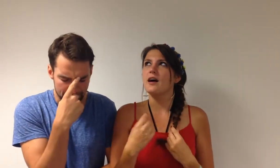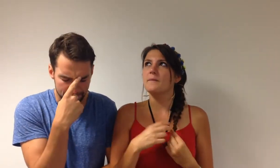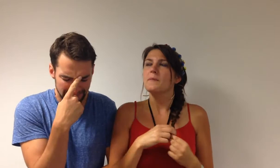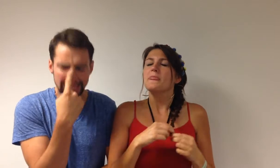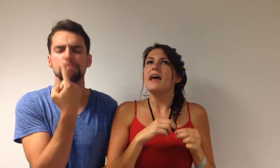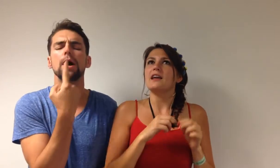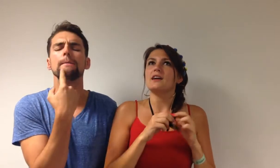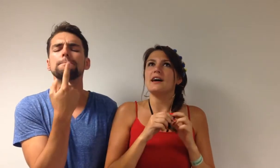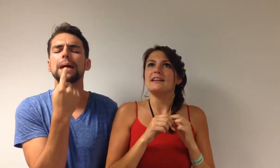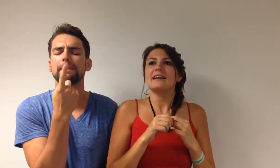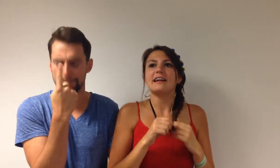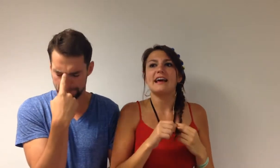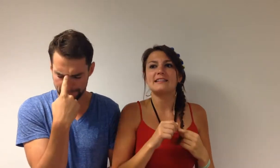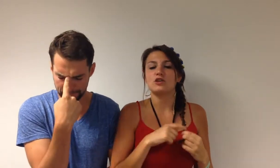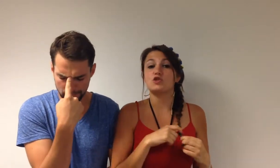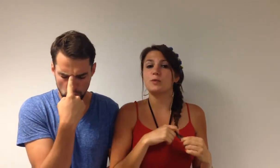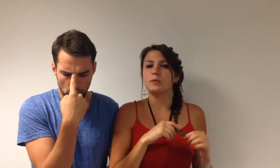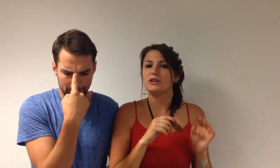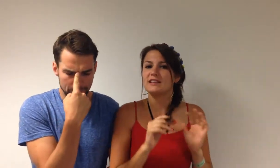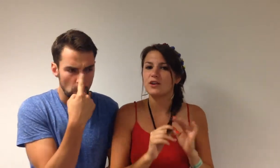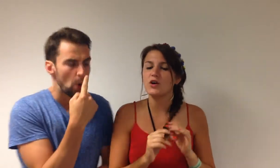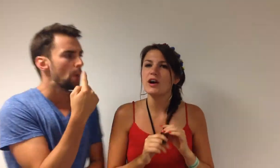M. En die kan echt supermooi zingen ook.